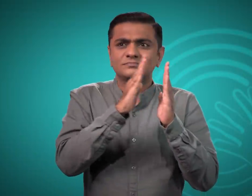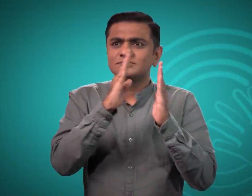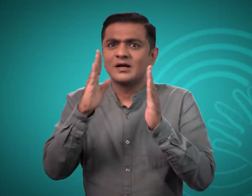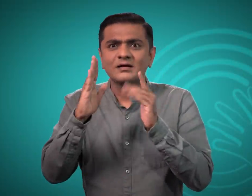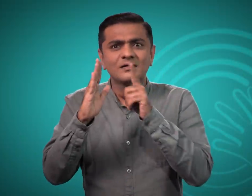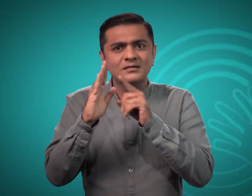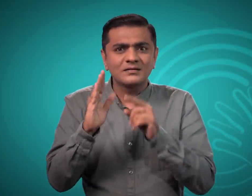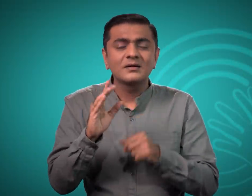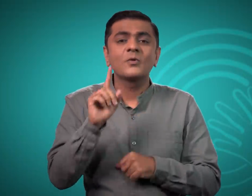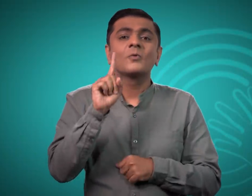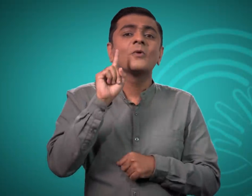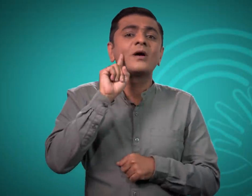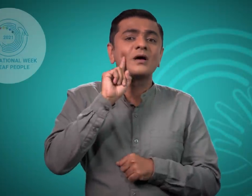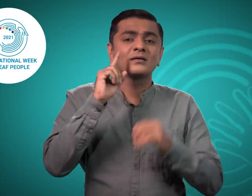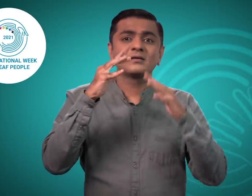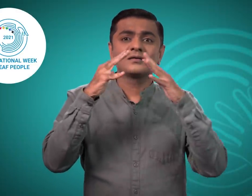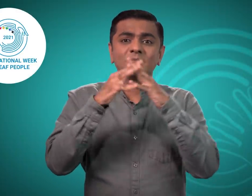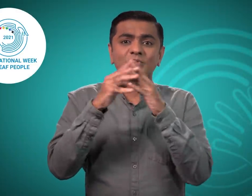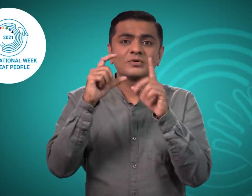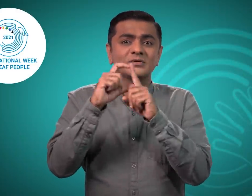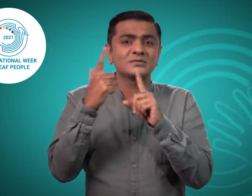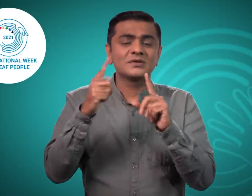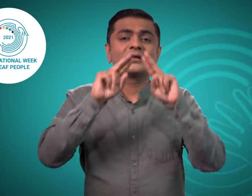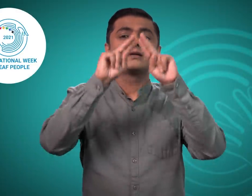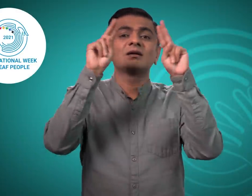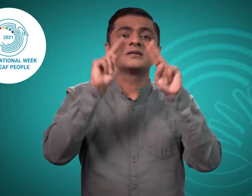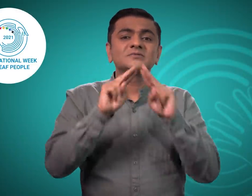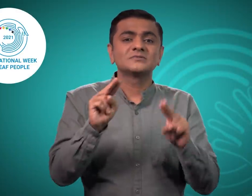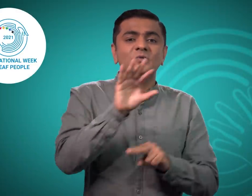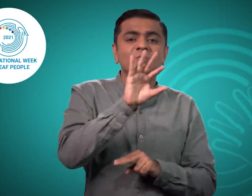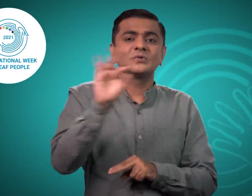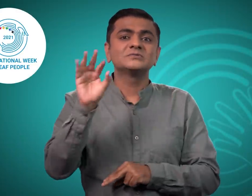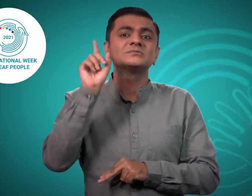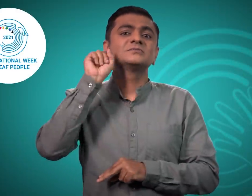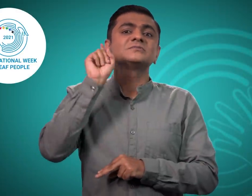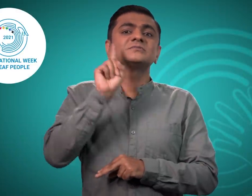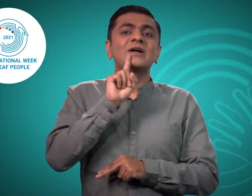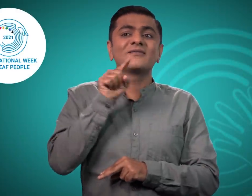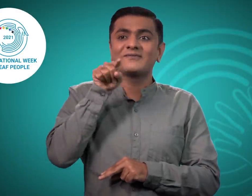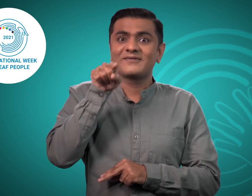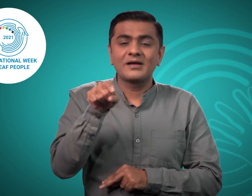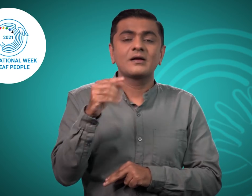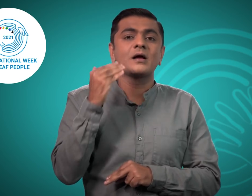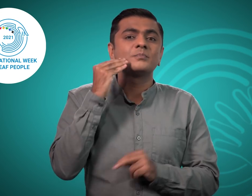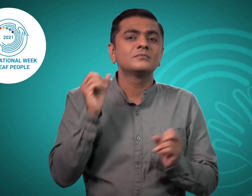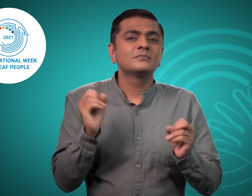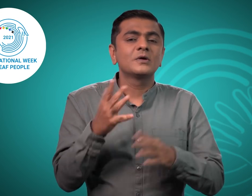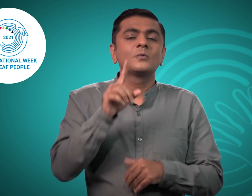International Week of the Deaf WFD द्वारा 1958 में शुरू किया गया